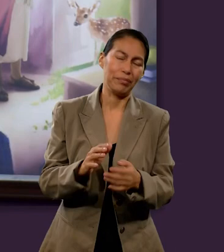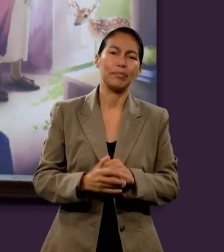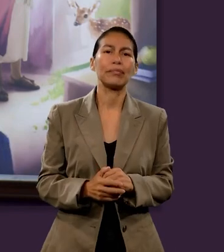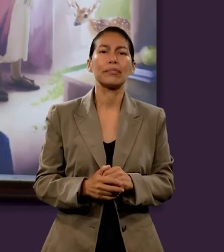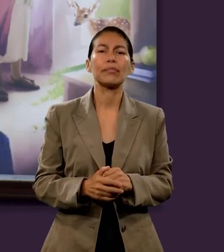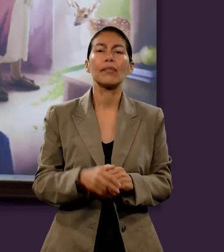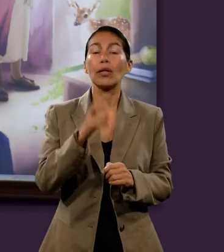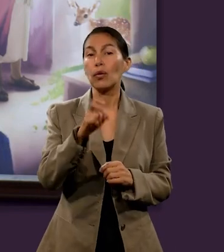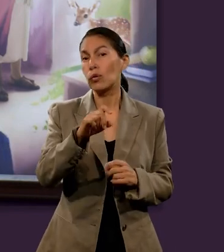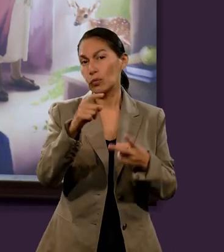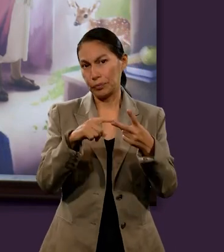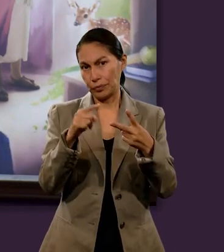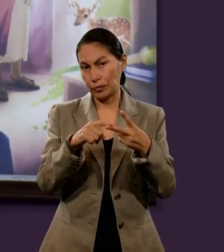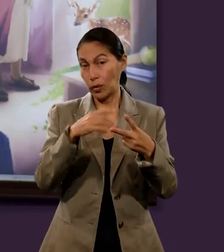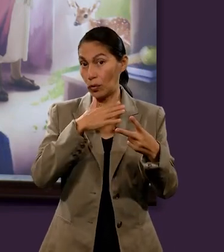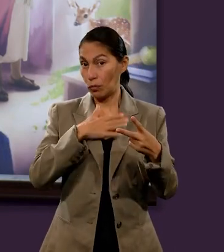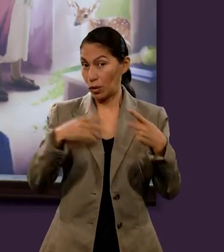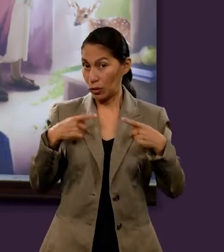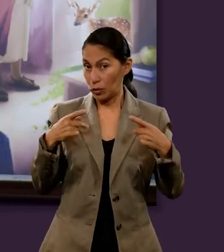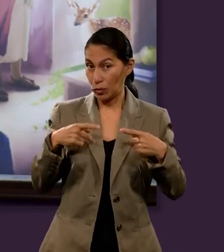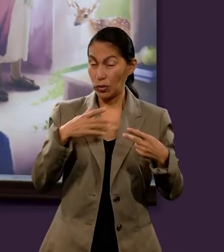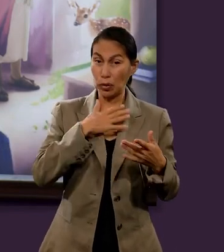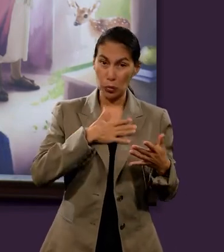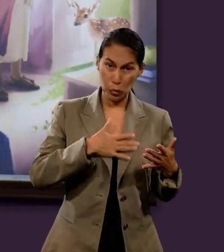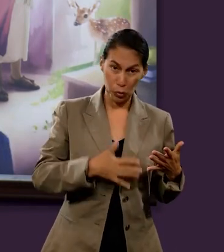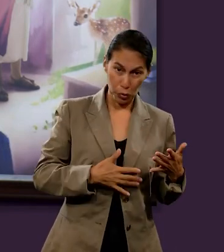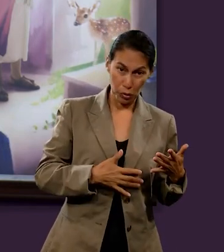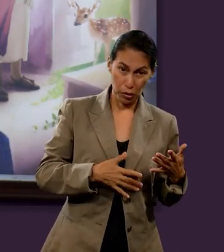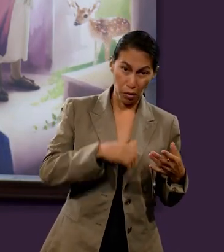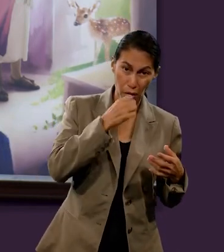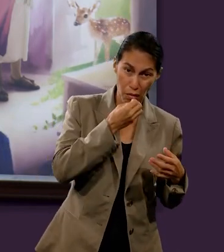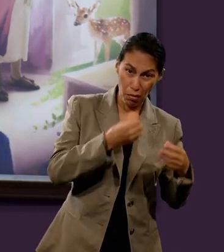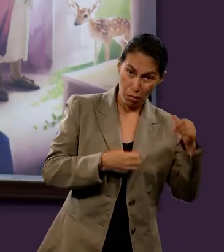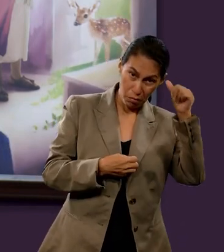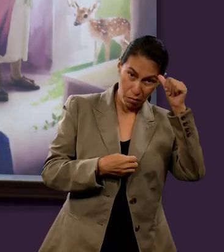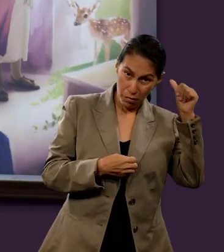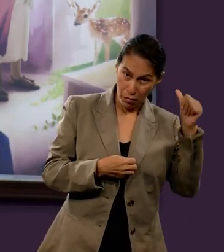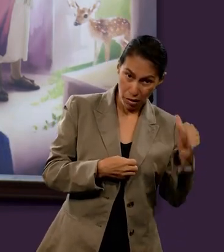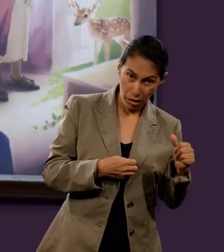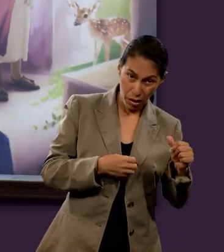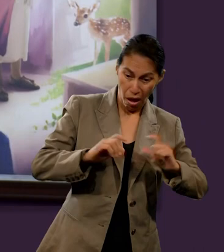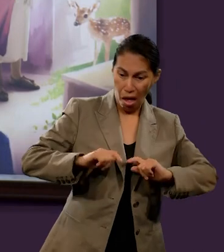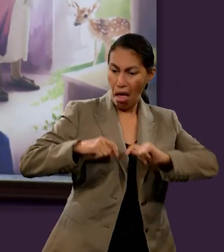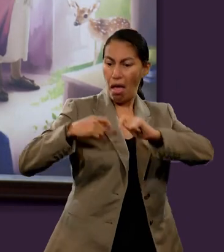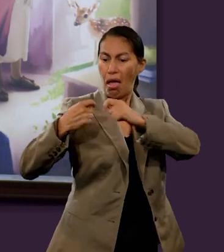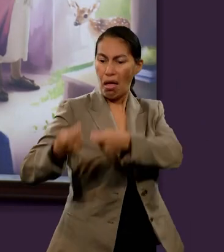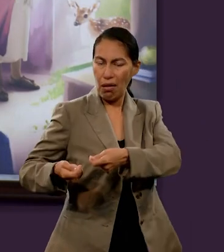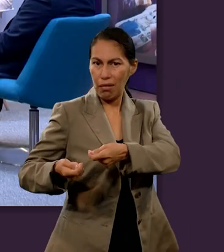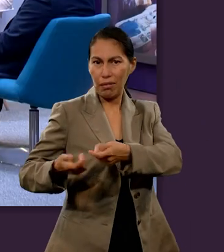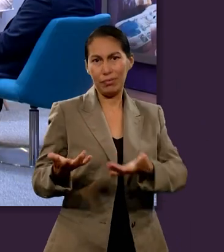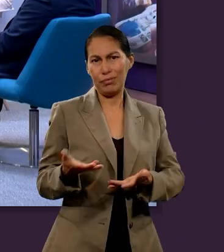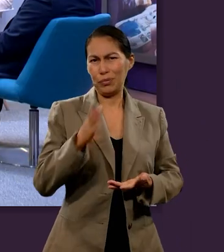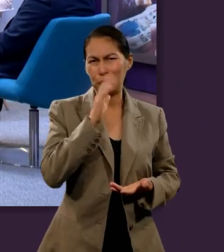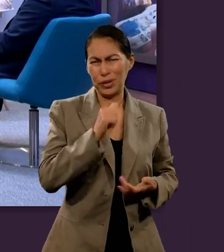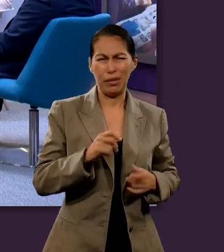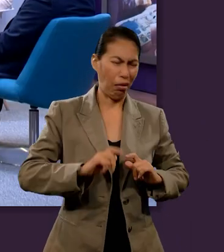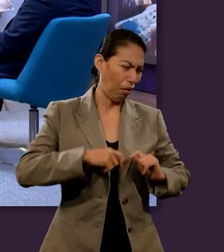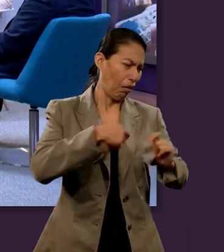nueve. Lo segundo es que la justicia de un ser humano caído no puede ser transferida a otro humano.